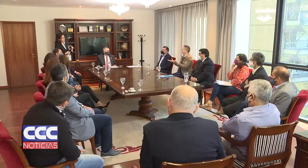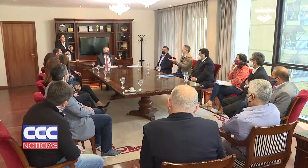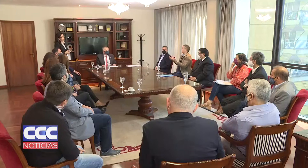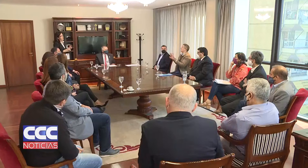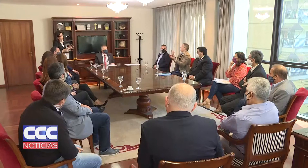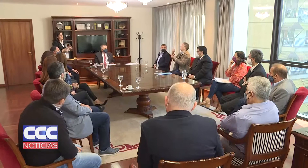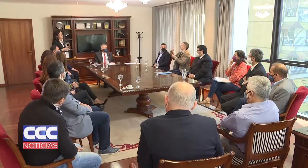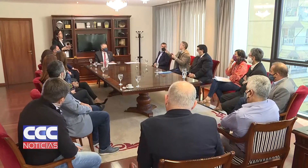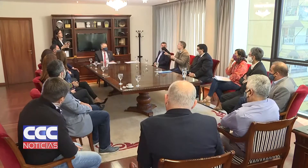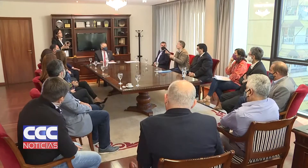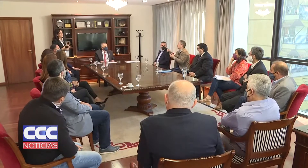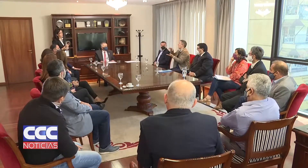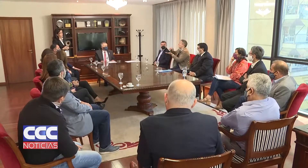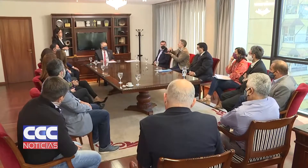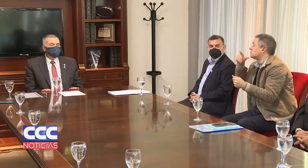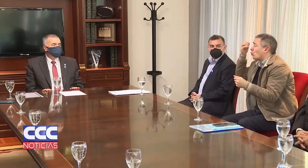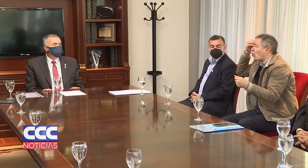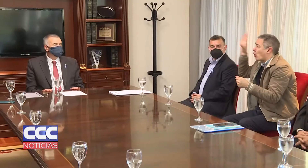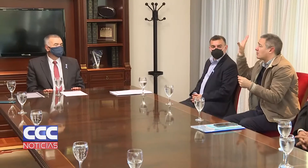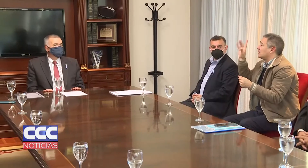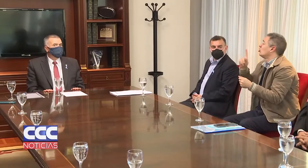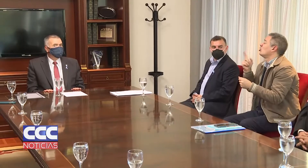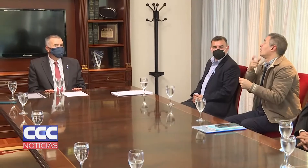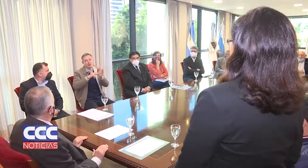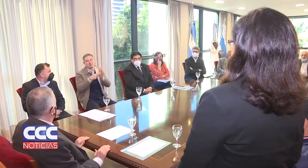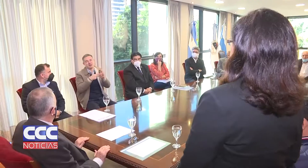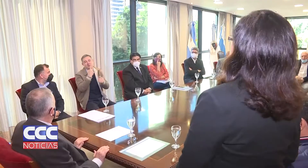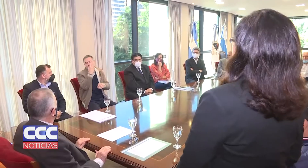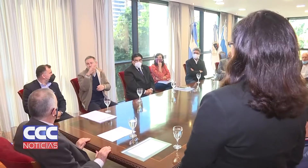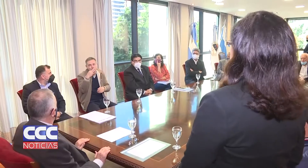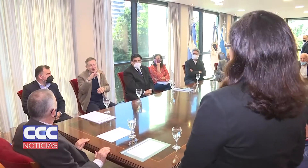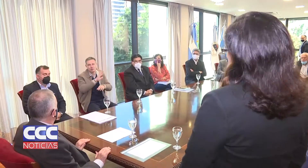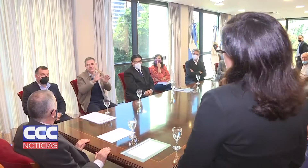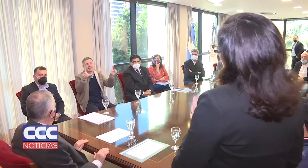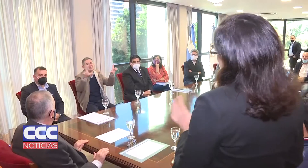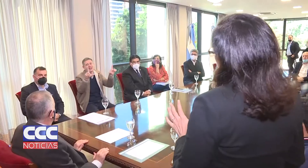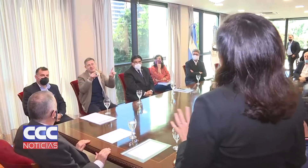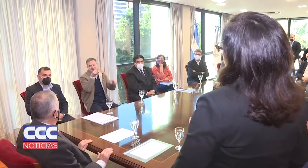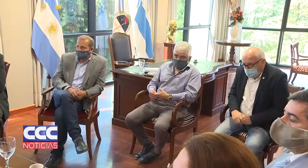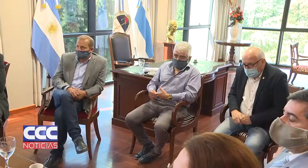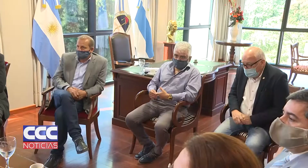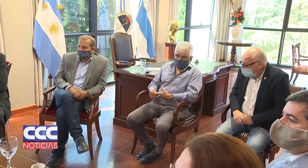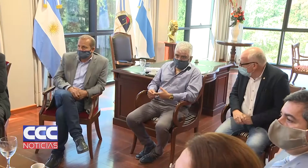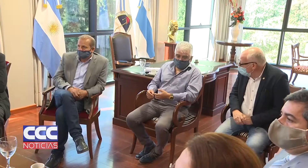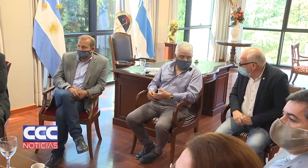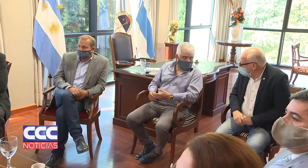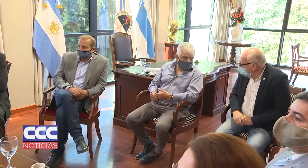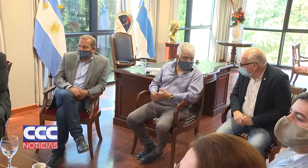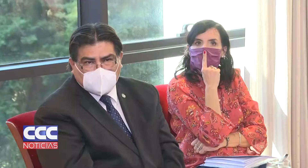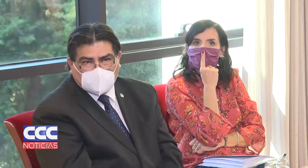El vicegobernador Osvaldo Jaldo mantuvo una reunión con representantes de la Asociación Tucumanas de Sordo. Una de las temáticas es la implementación en los medios